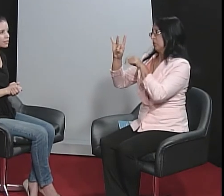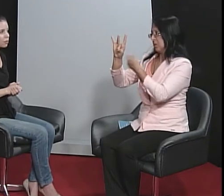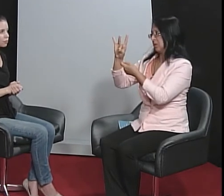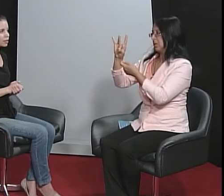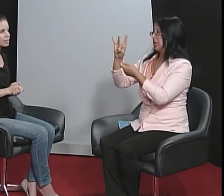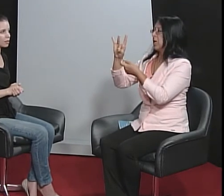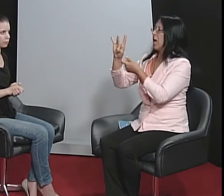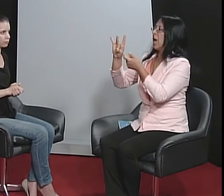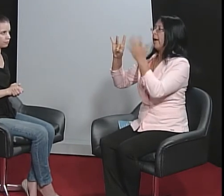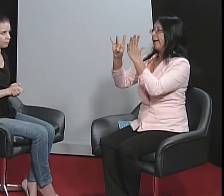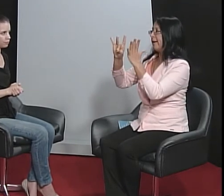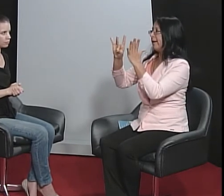configuração.